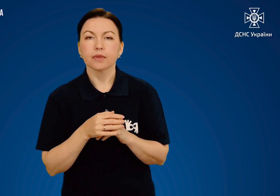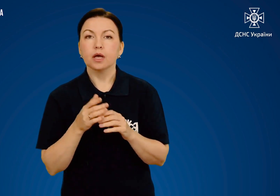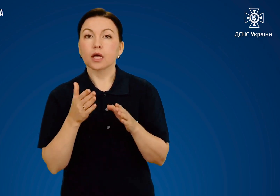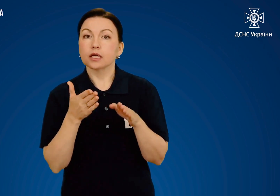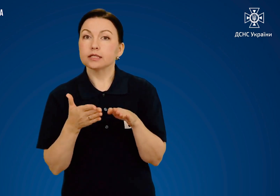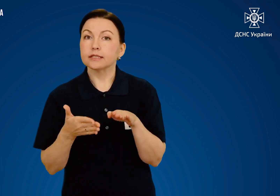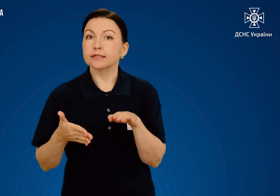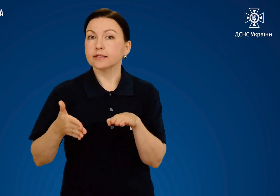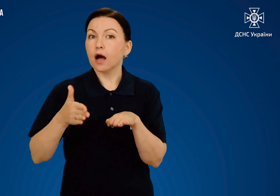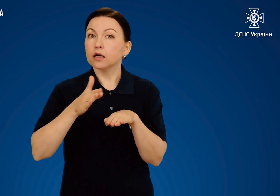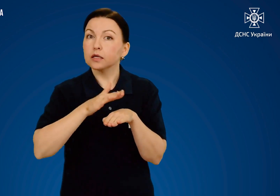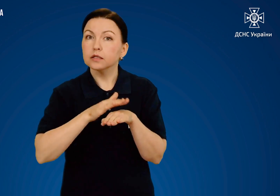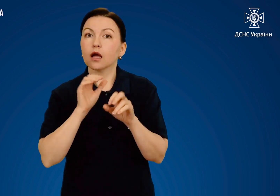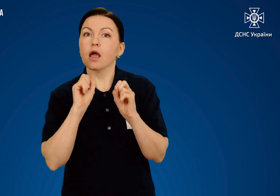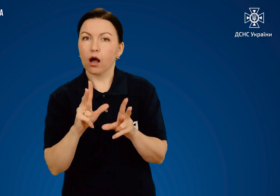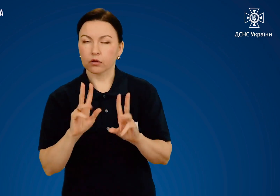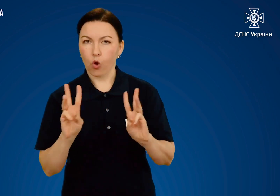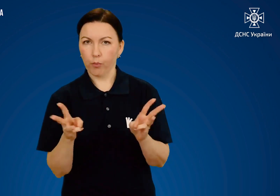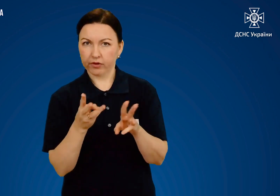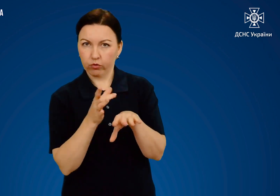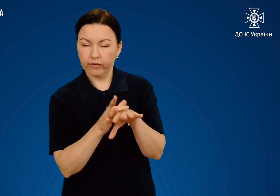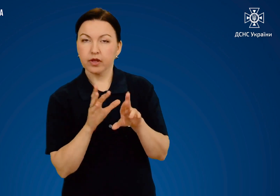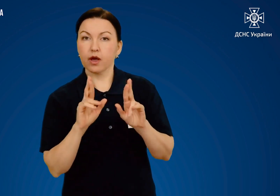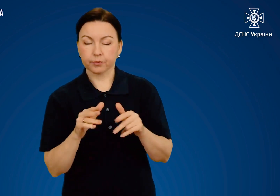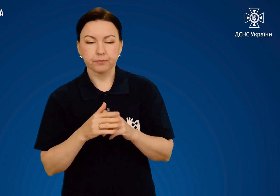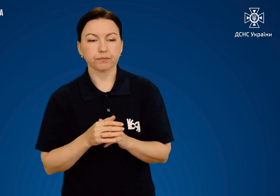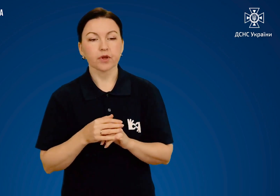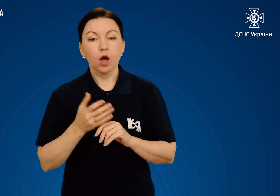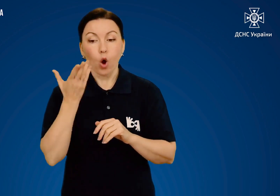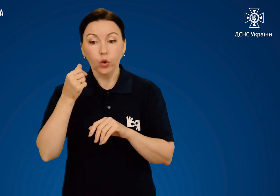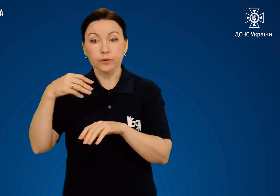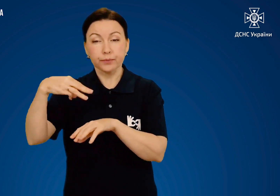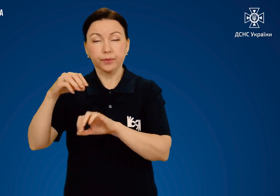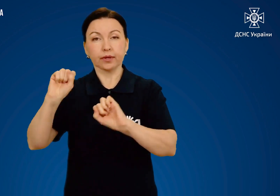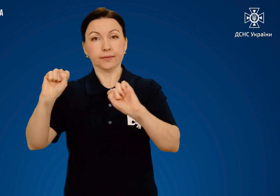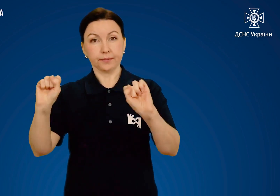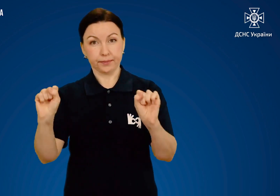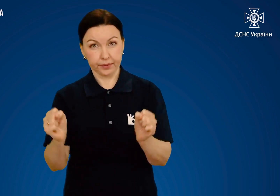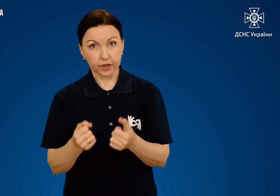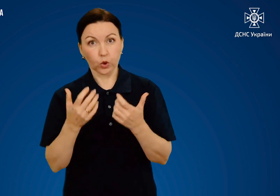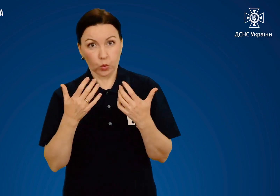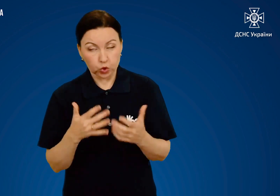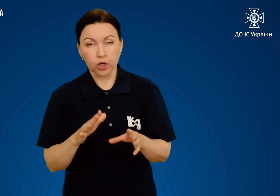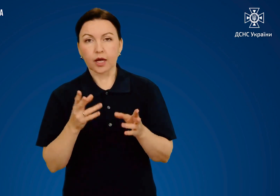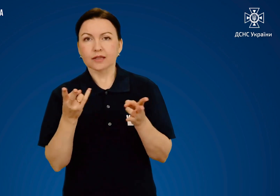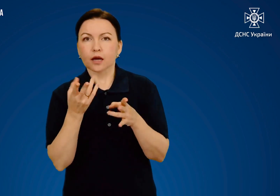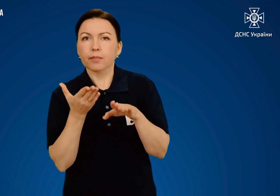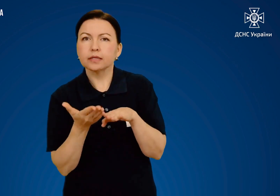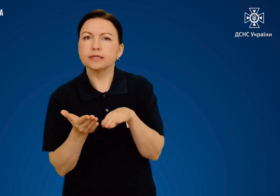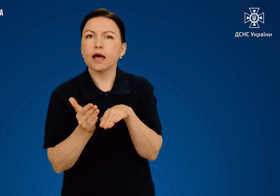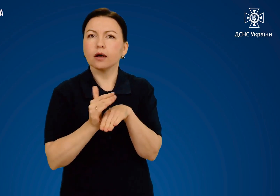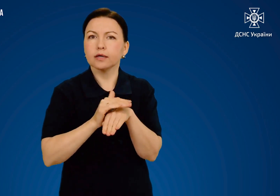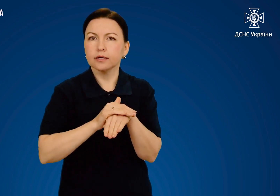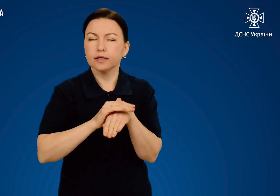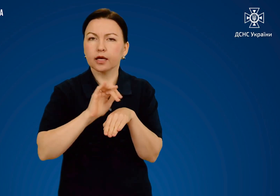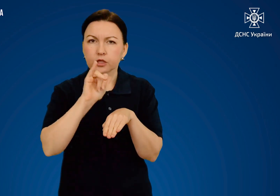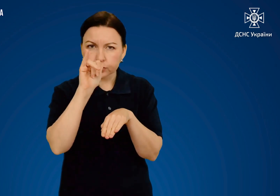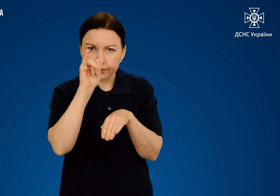Закриття опікової поверхні Після охолодження опікову поверхню потрібно закрити